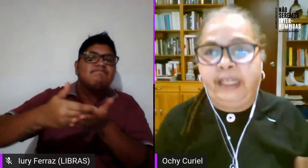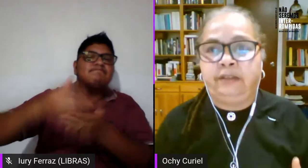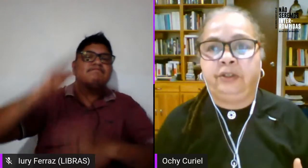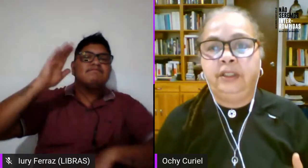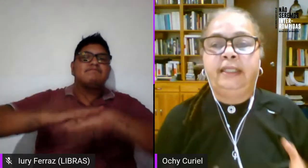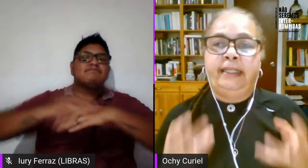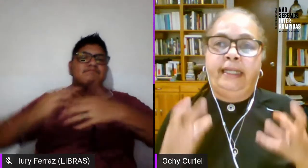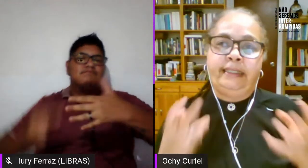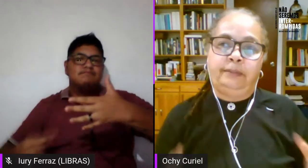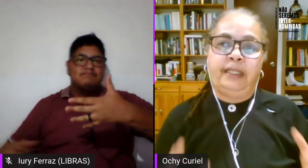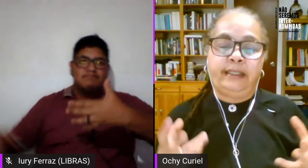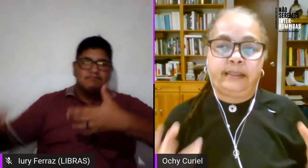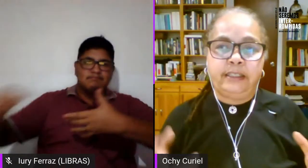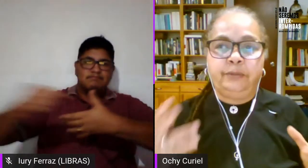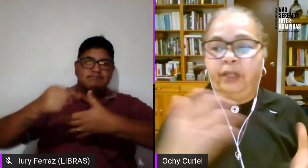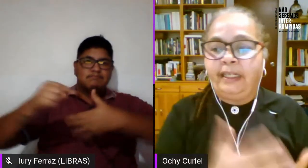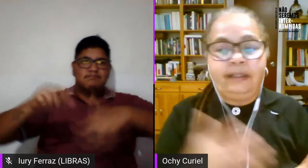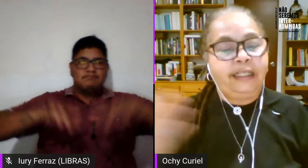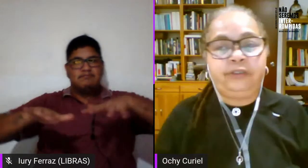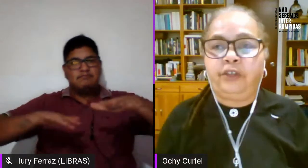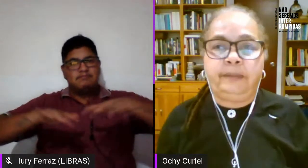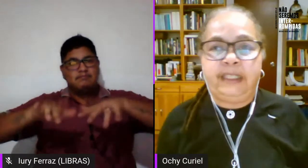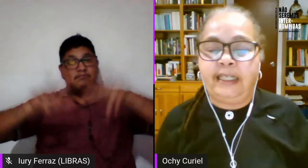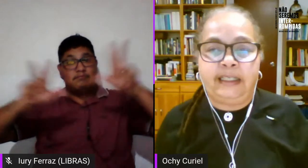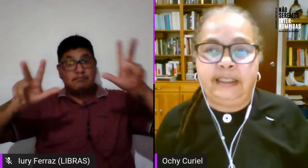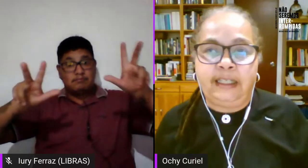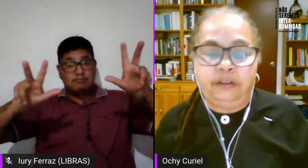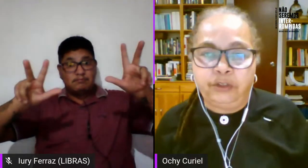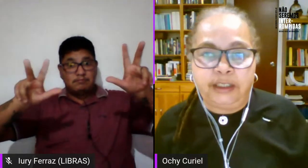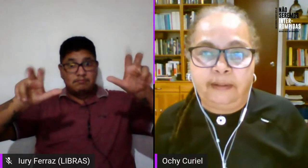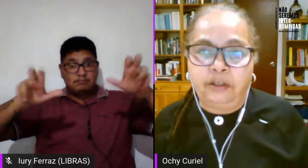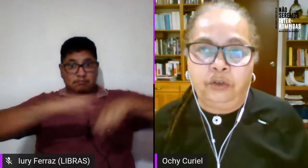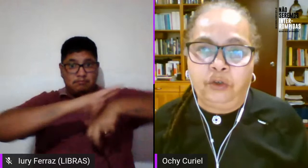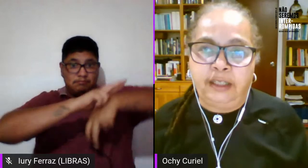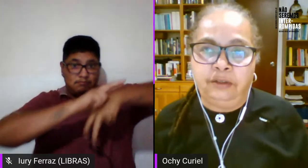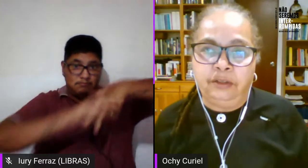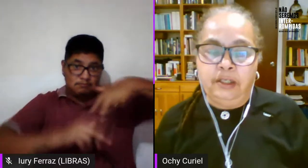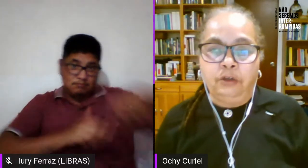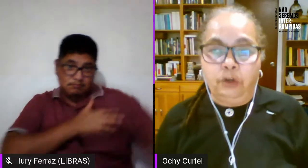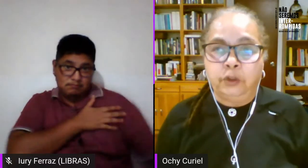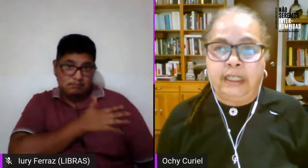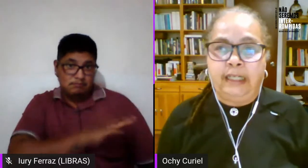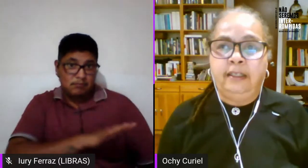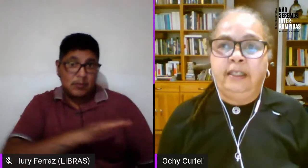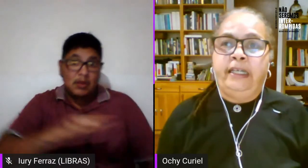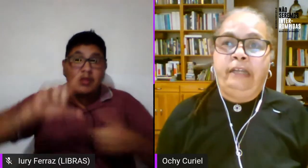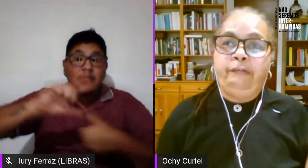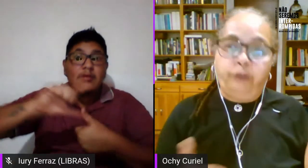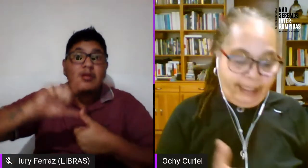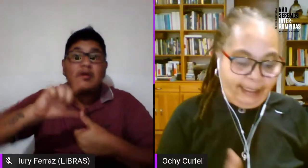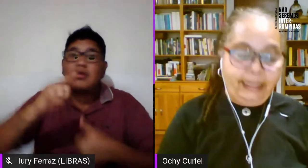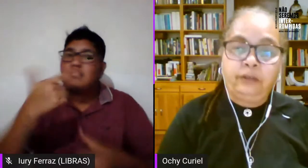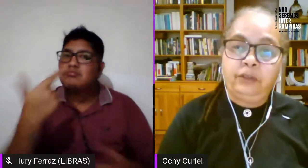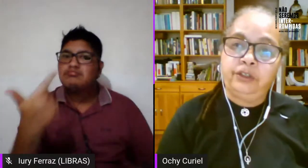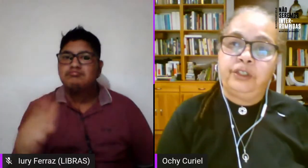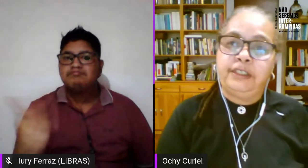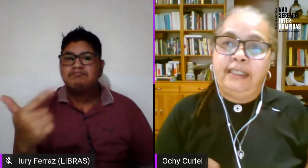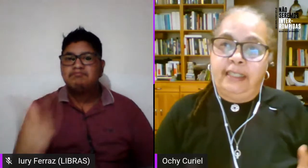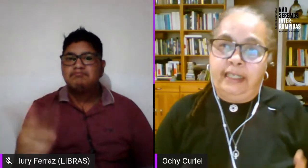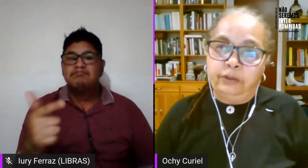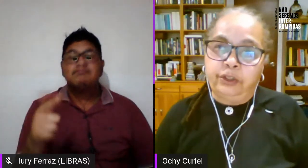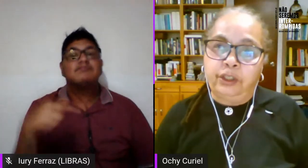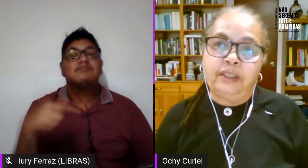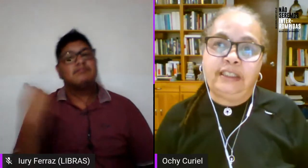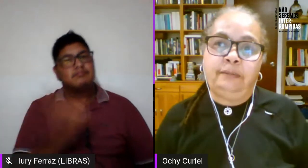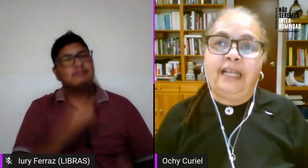del movimiento el tema del racismo en el resto de América Latina no se estaba colocando como tal y fue en el encuentro